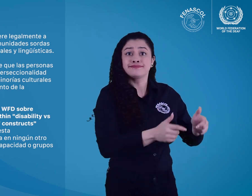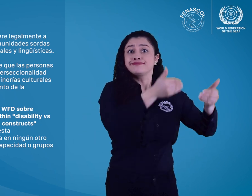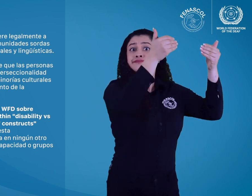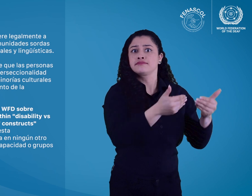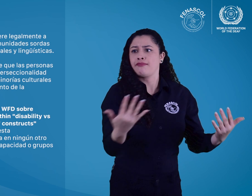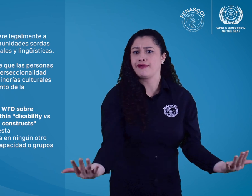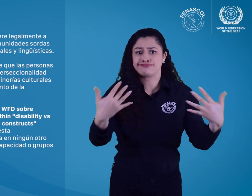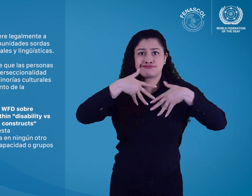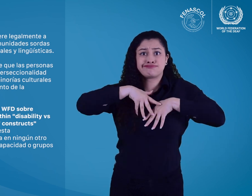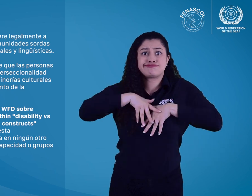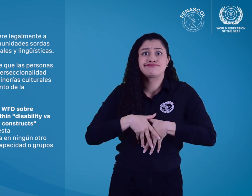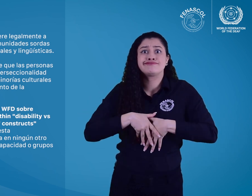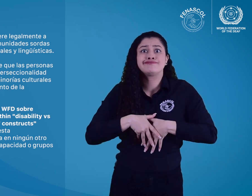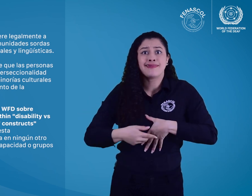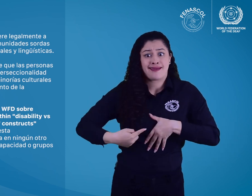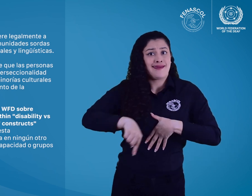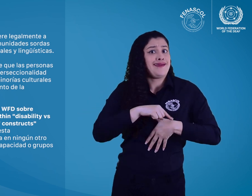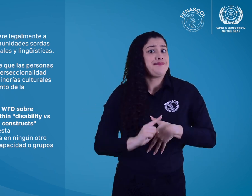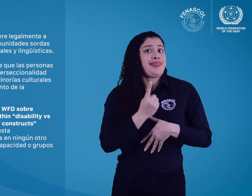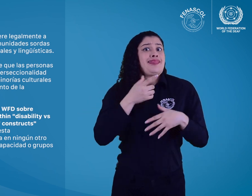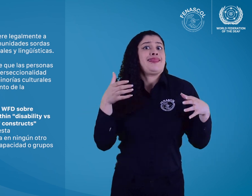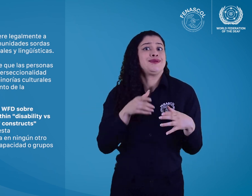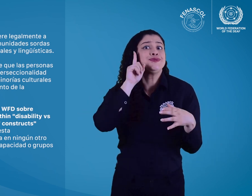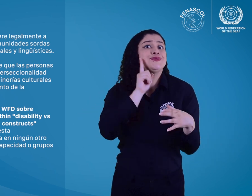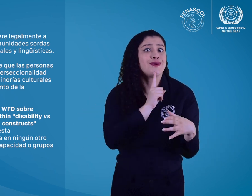como al movimiento de la discapacidad.